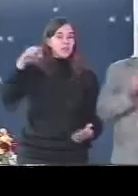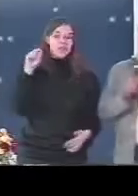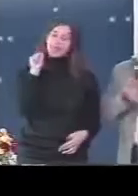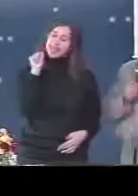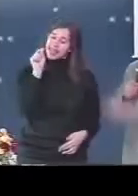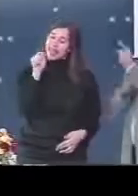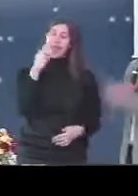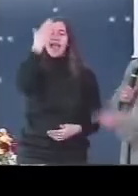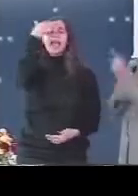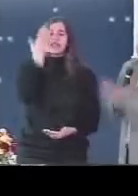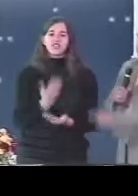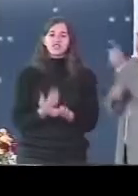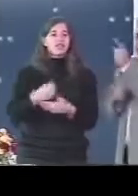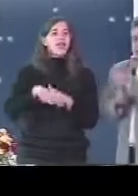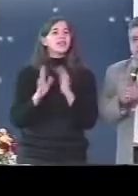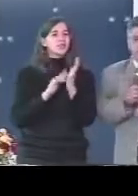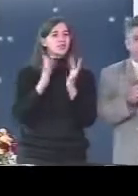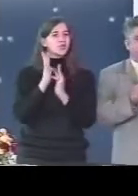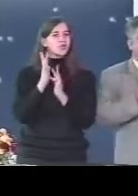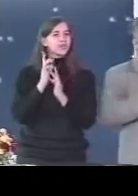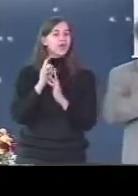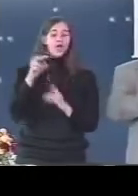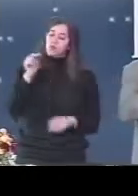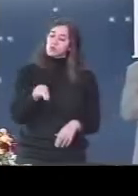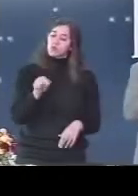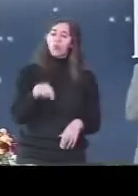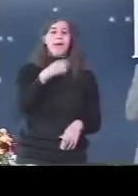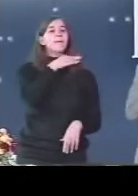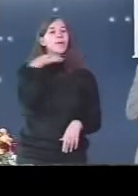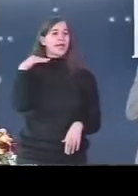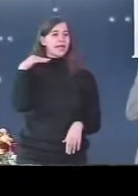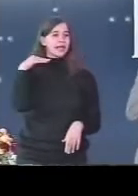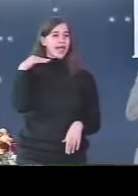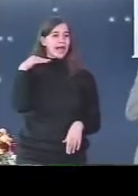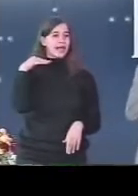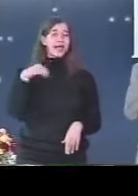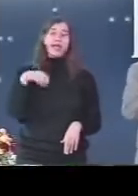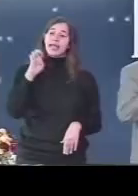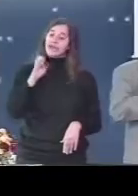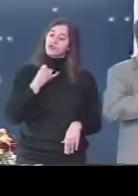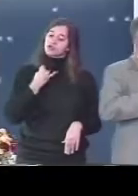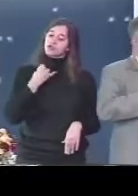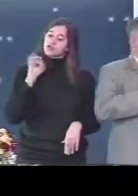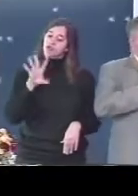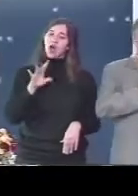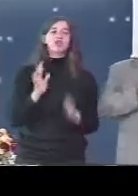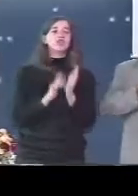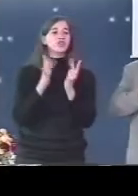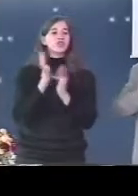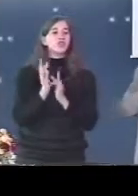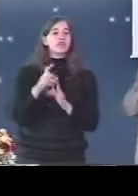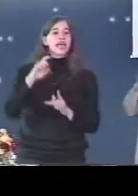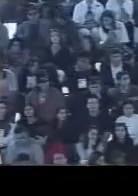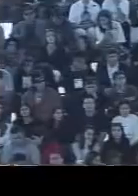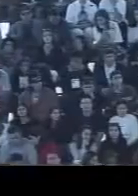Hoje Jesus diz, eu sou a ressurreição e a vida, não me interessa que você esteja contaminado com HIV não me